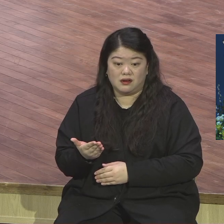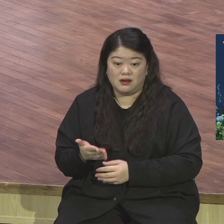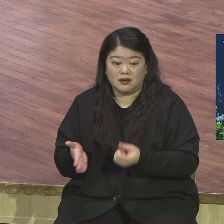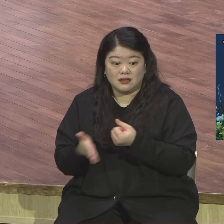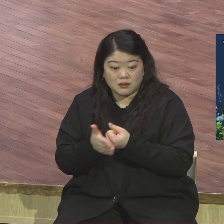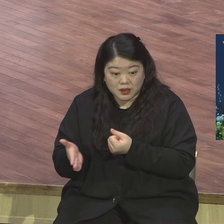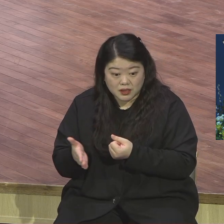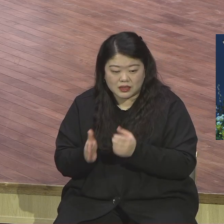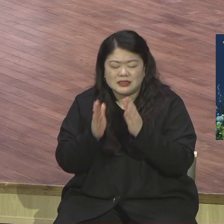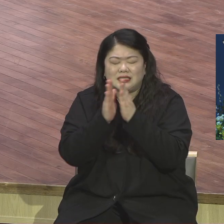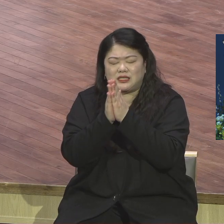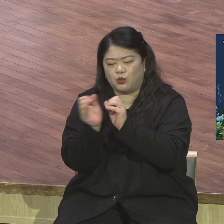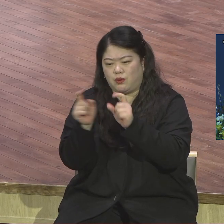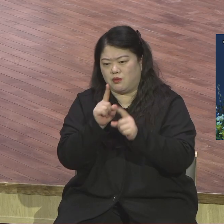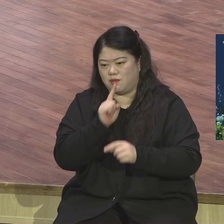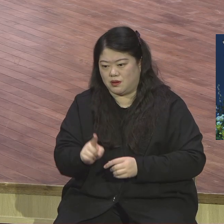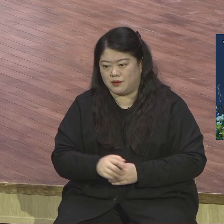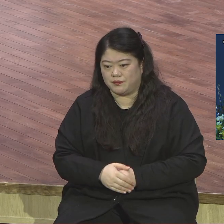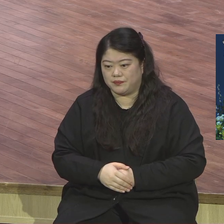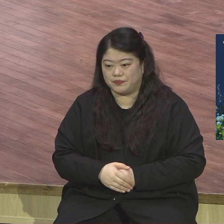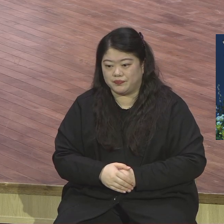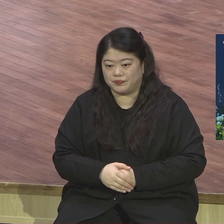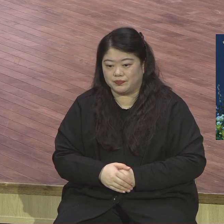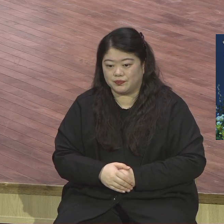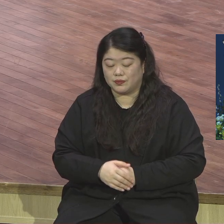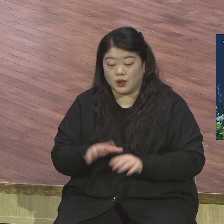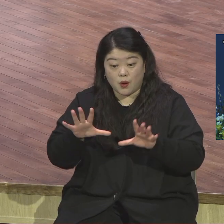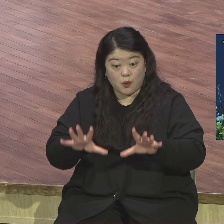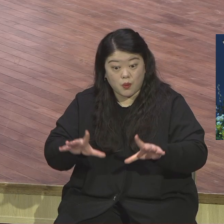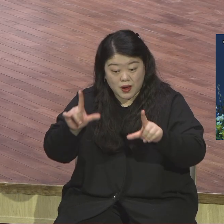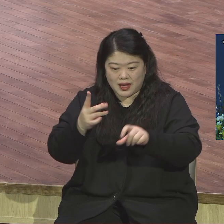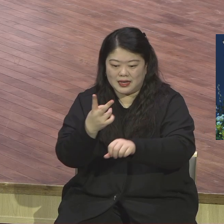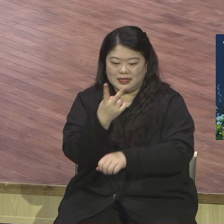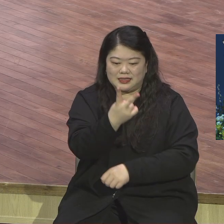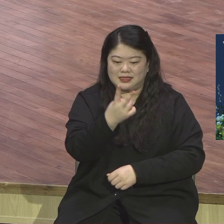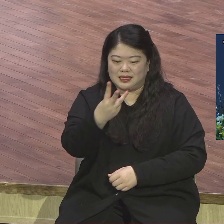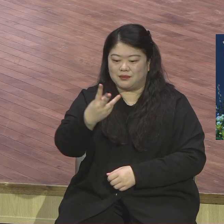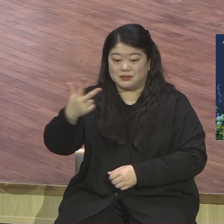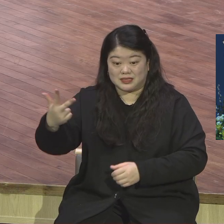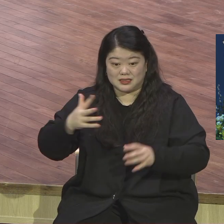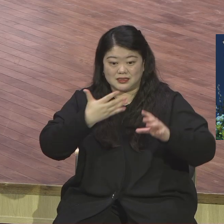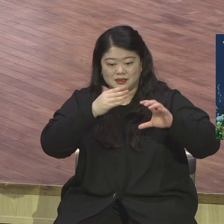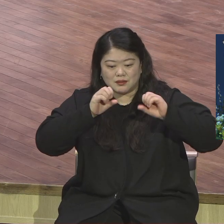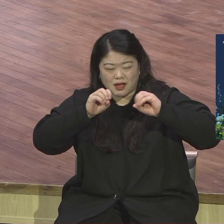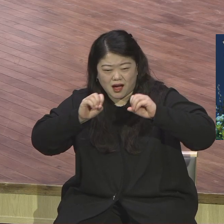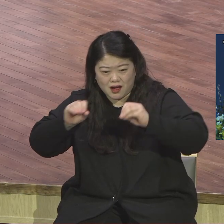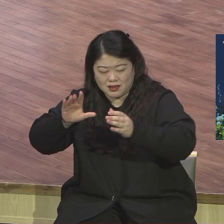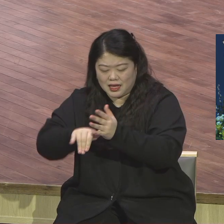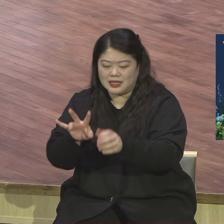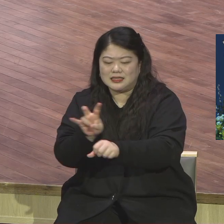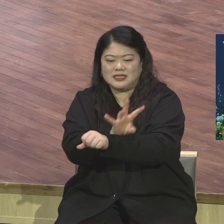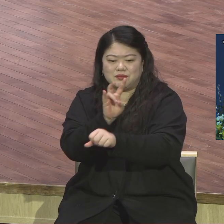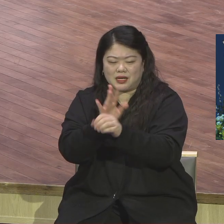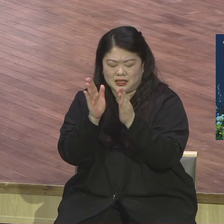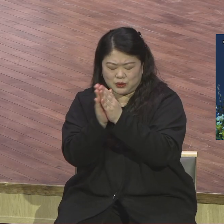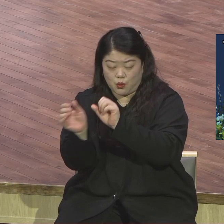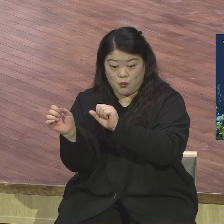24시 소통하면서 헌당 경제가 회복되는 사실적인 증거의 길을 지어므로 축복합니다